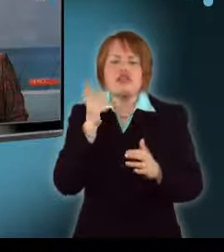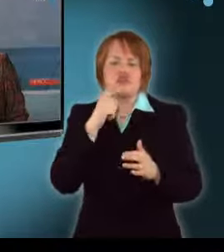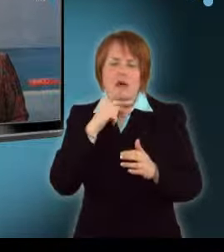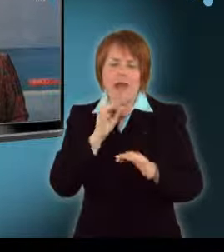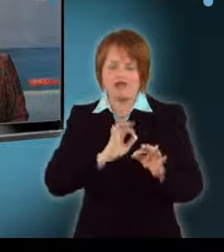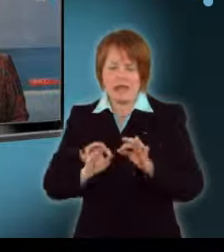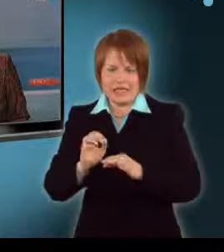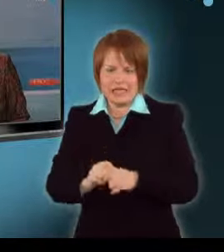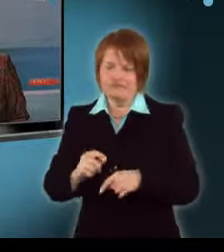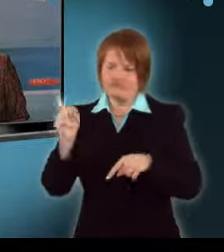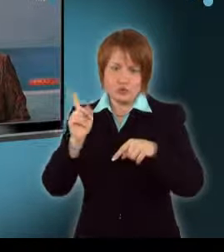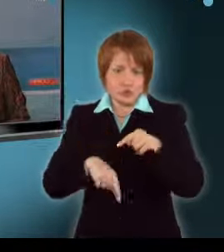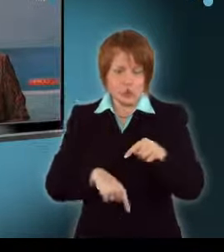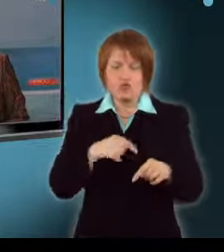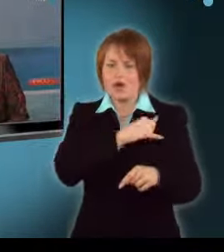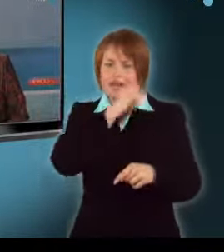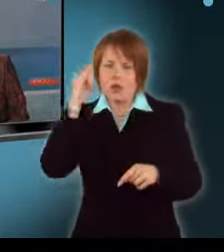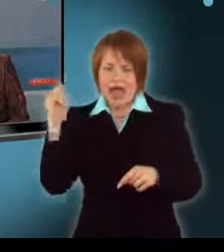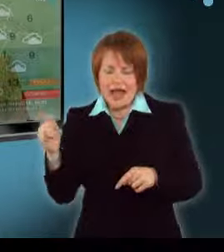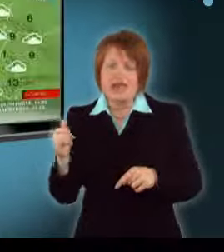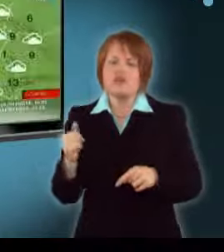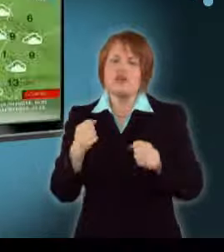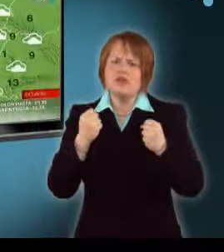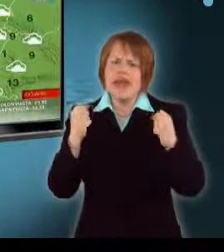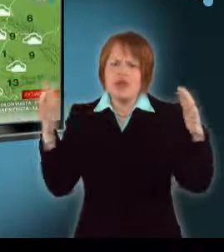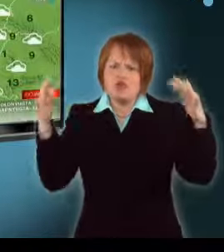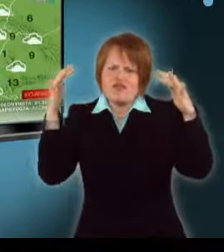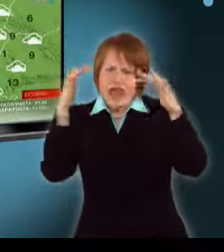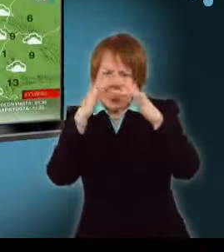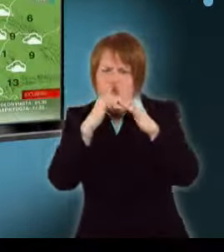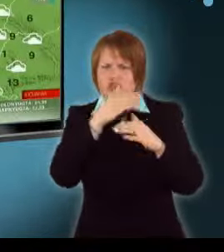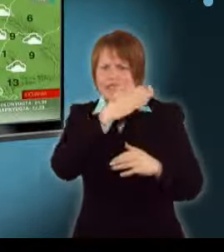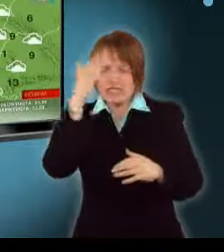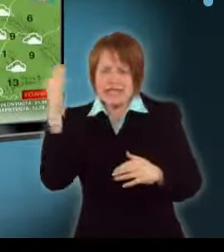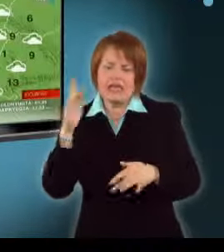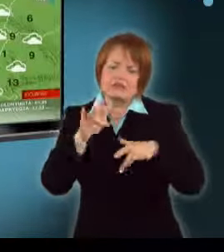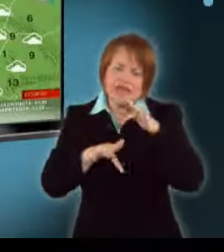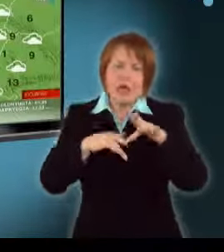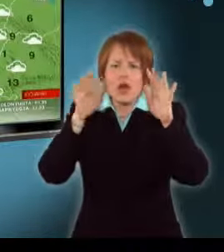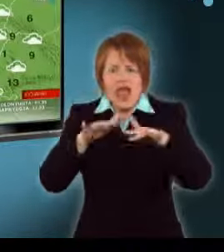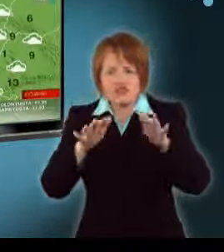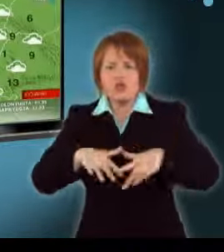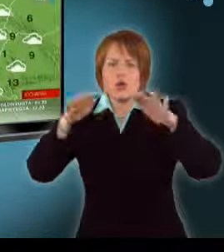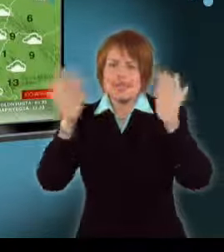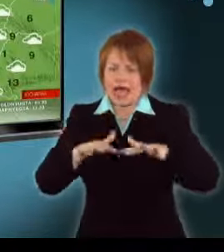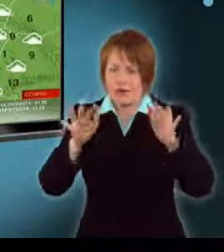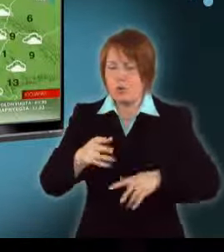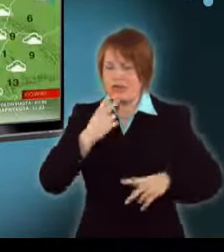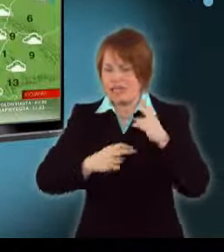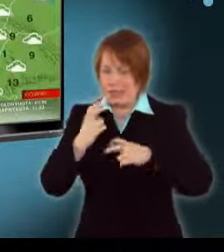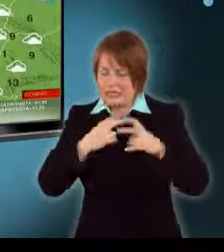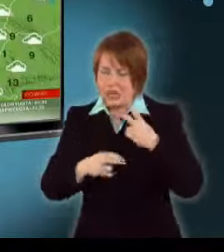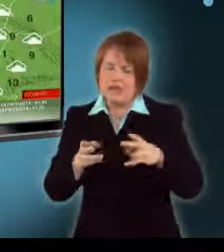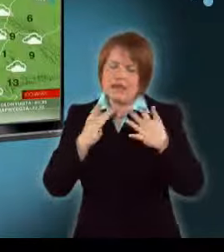Végül a ma estig várható időjárásról. Többnyire erősen felhős lesz az ég, szorványosan esőre, záporra kell számítani.